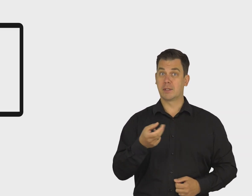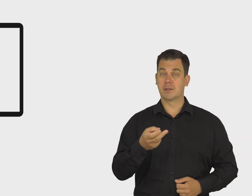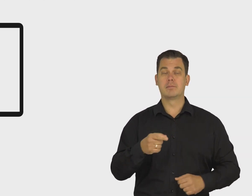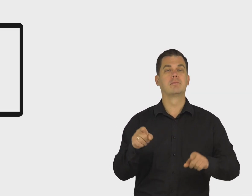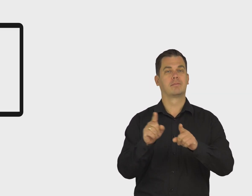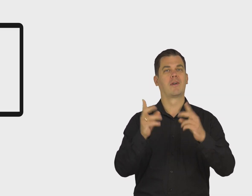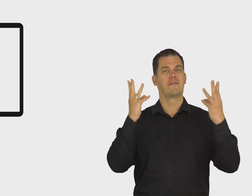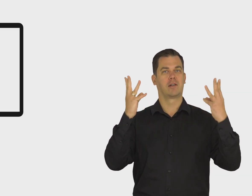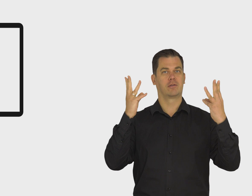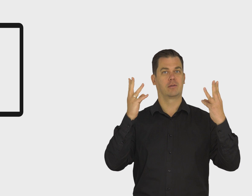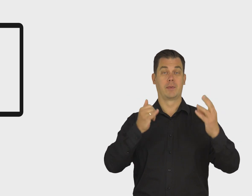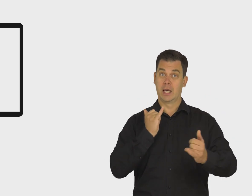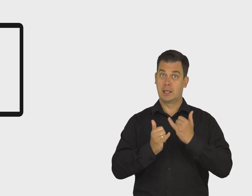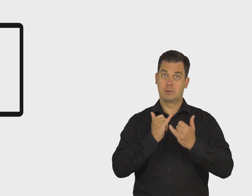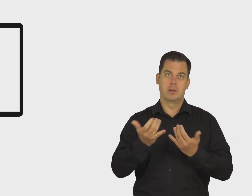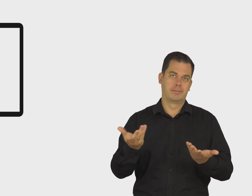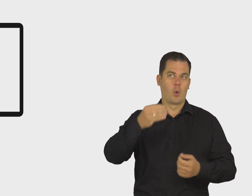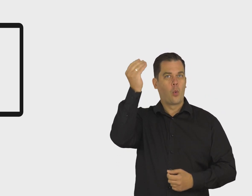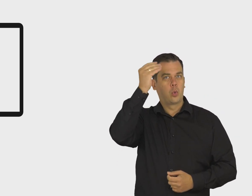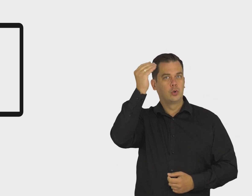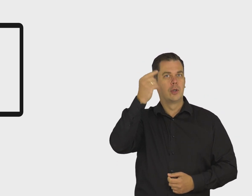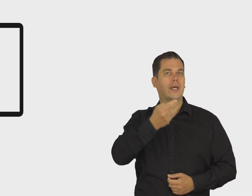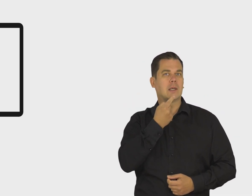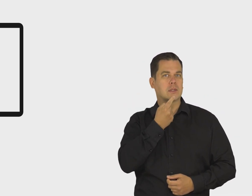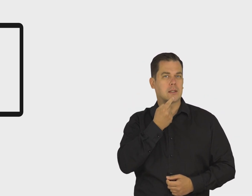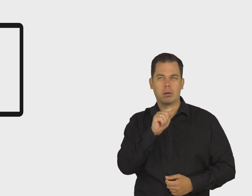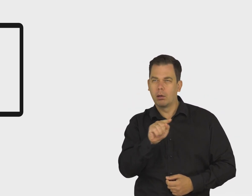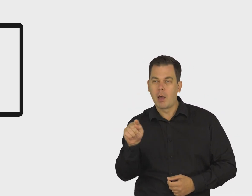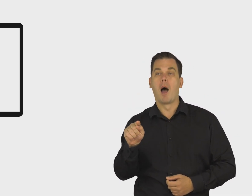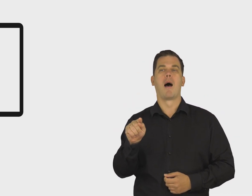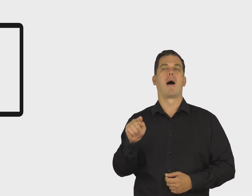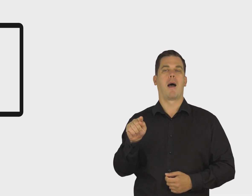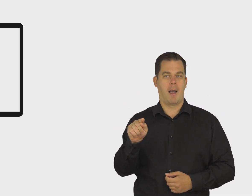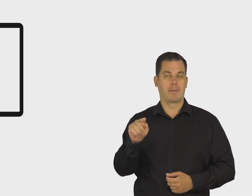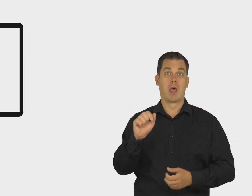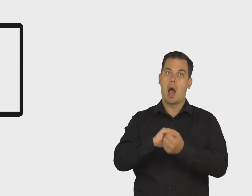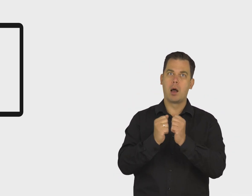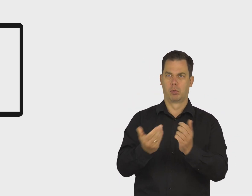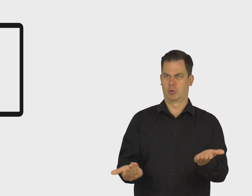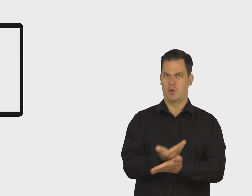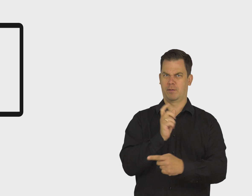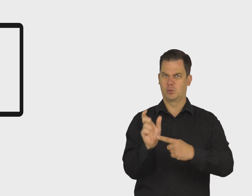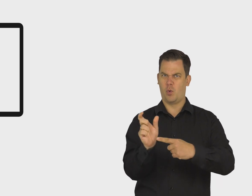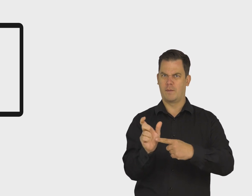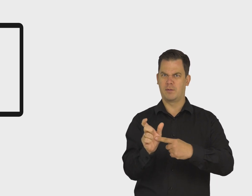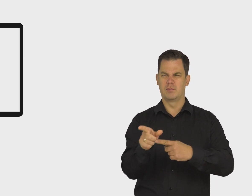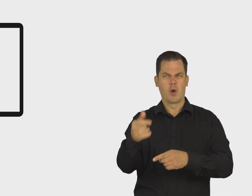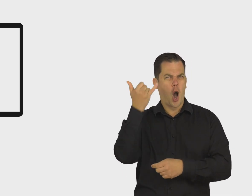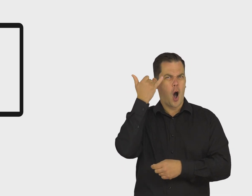dla osób, które uczą się danego języka, gdy napotykamy słowo, którego nie znamy, np. obcojęzyczne,